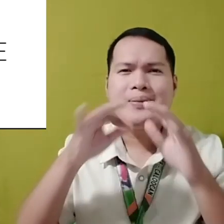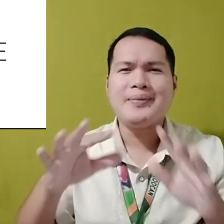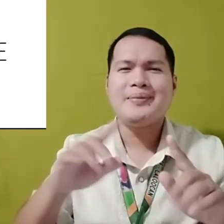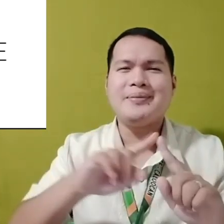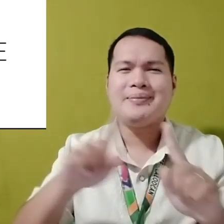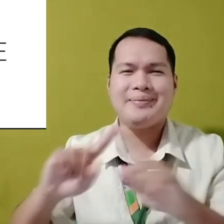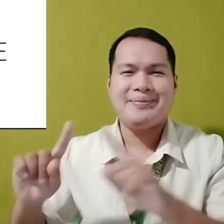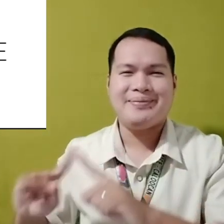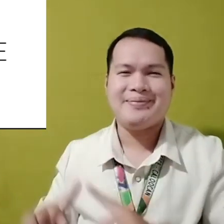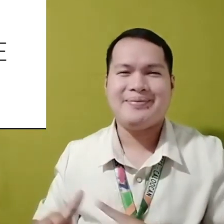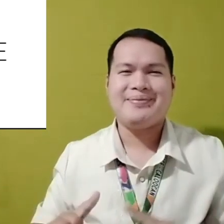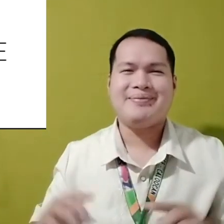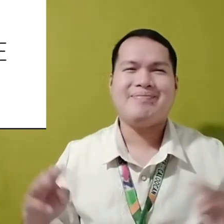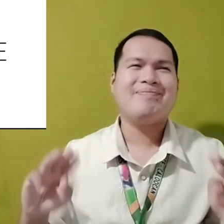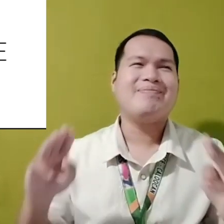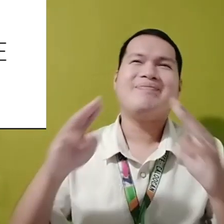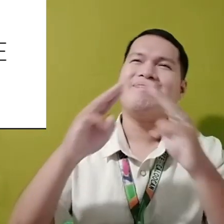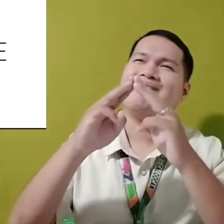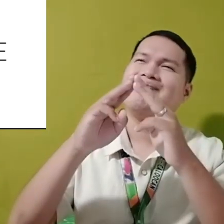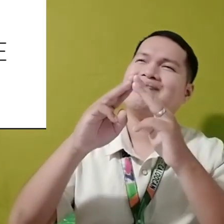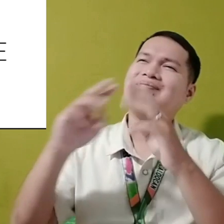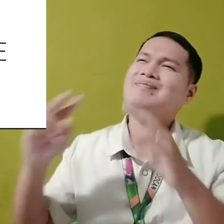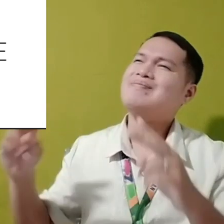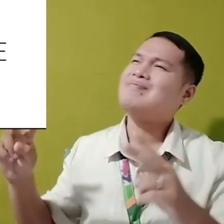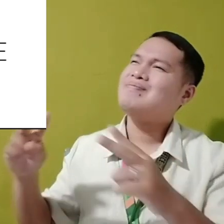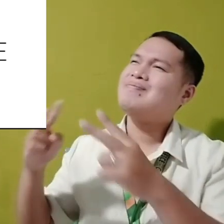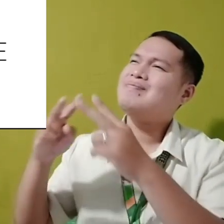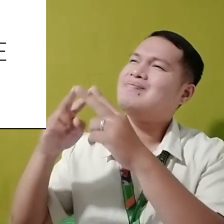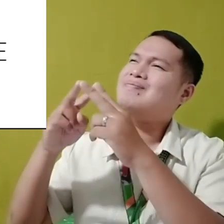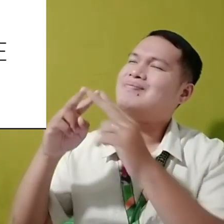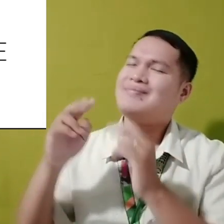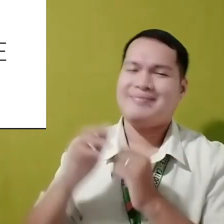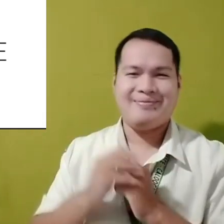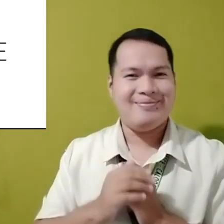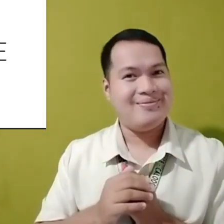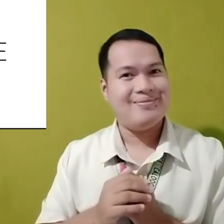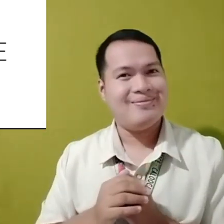pinagpala ng iba't ibang mga kabundukan at maging mga bulkan?